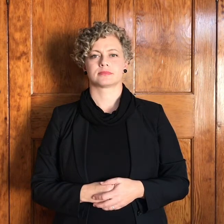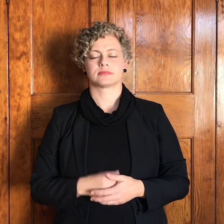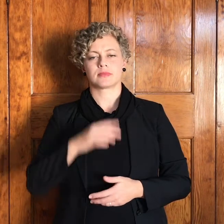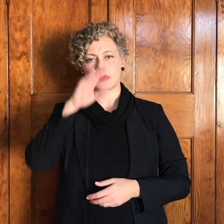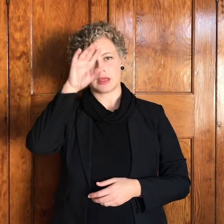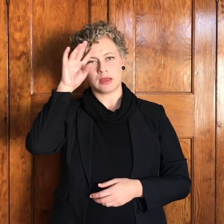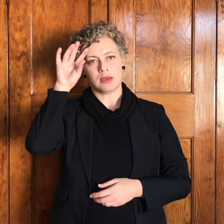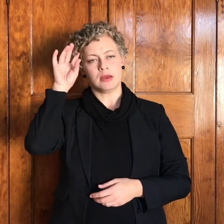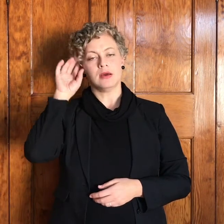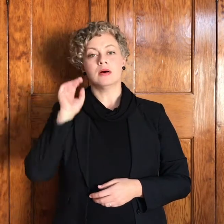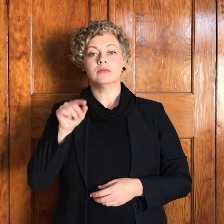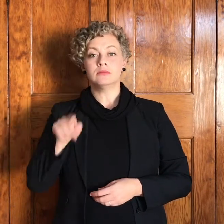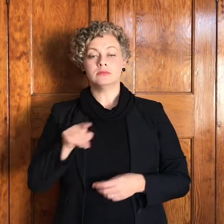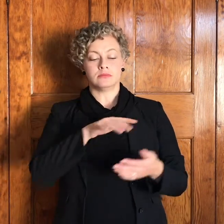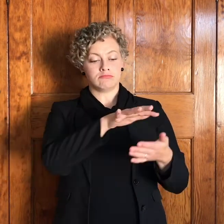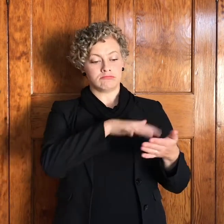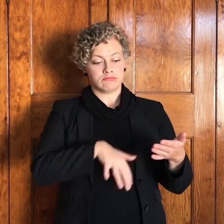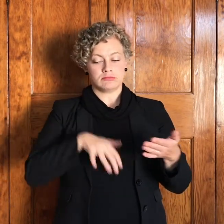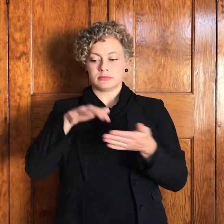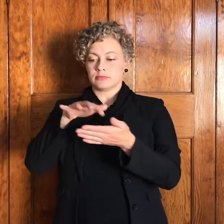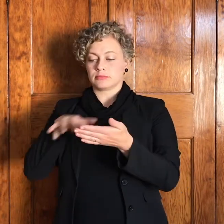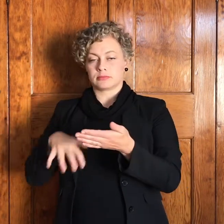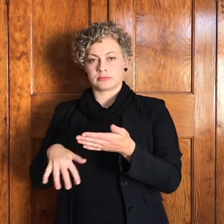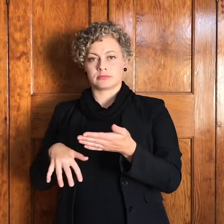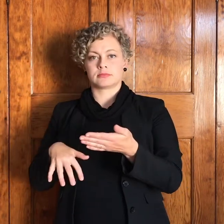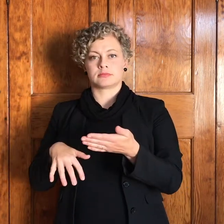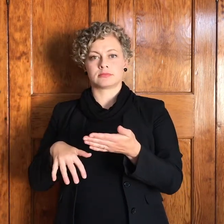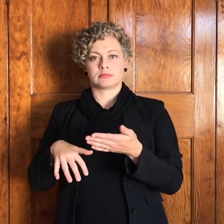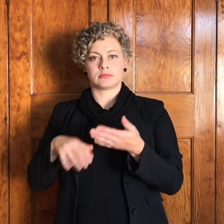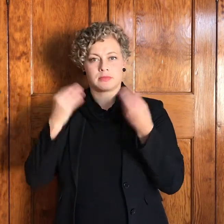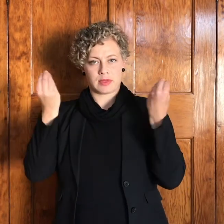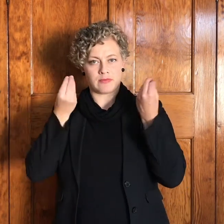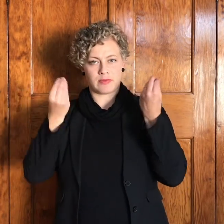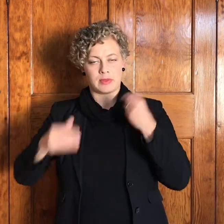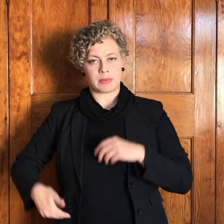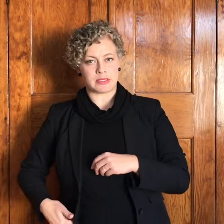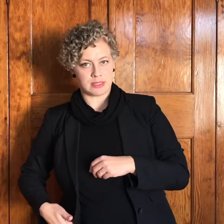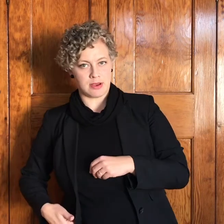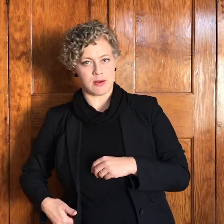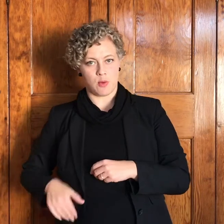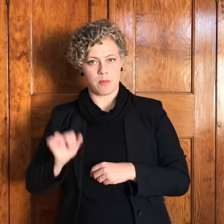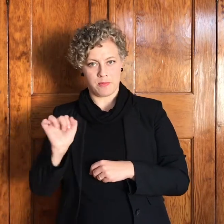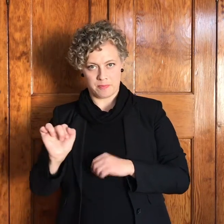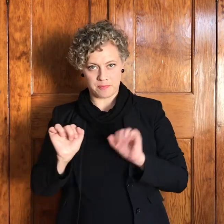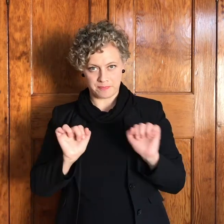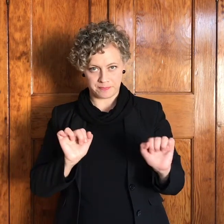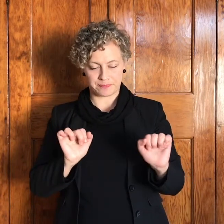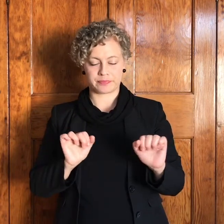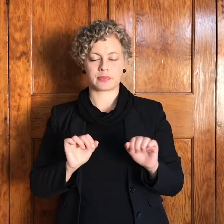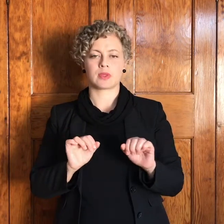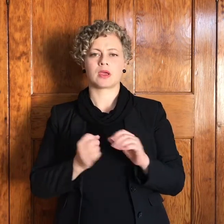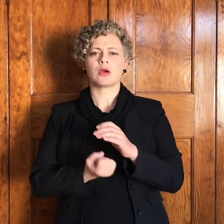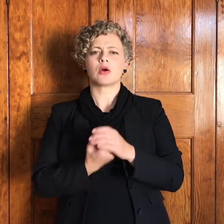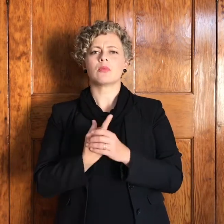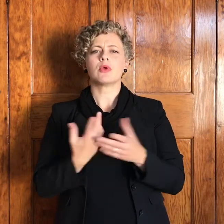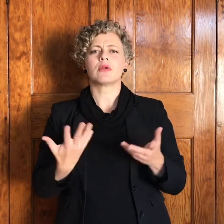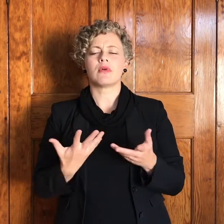hierdie twee bekendste verhalen oor Jacob het hy nou achtergekom speel al twee af op die grens van die land